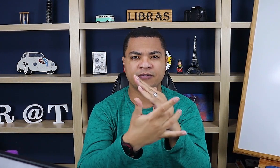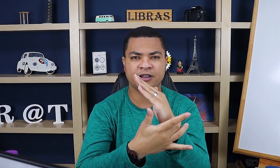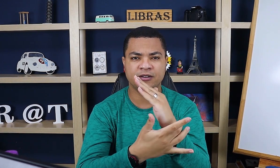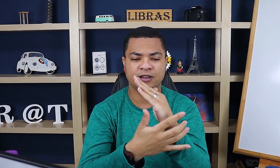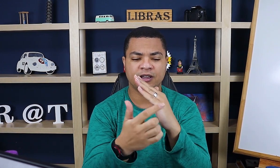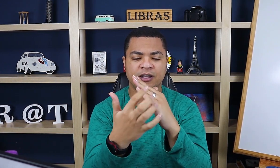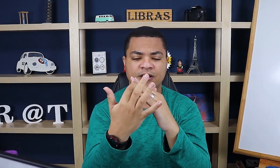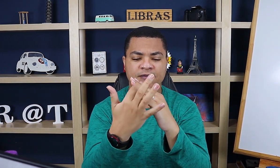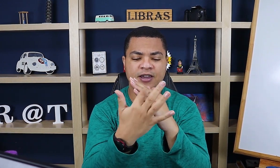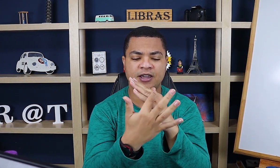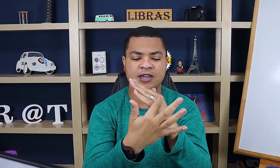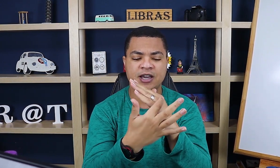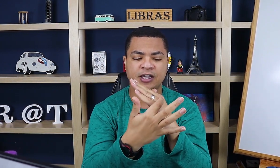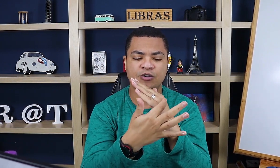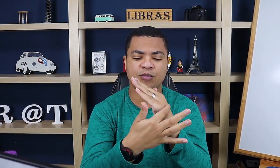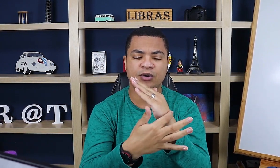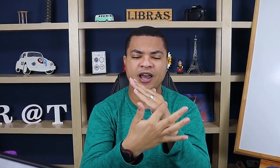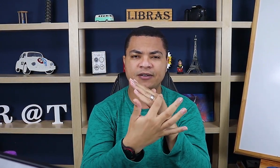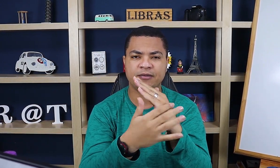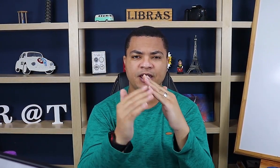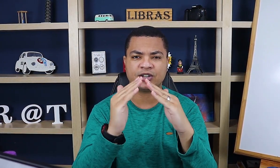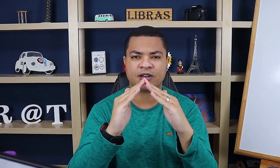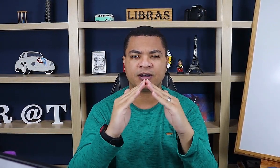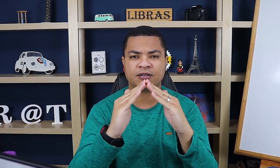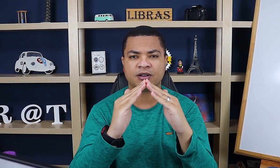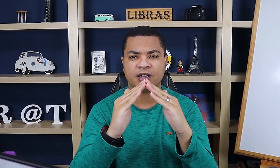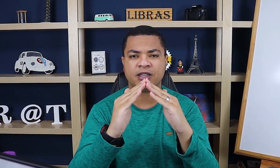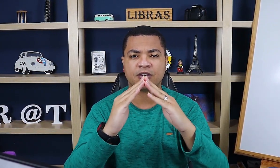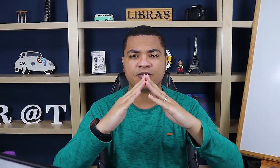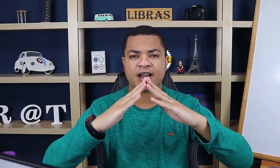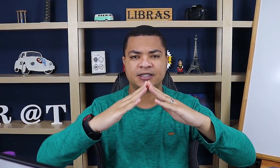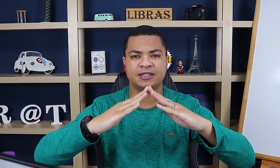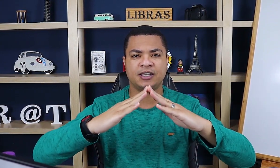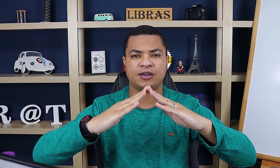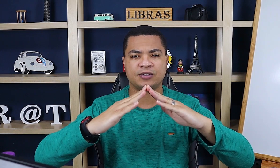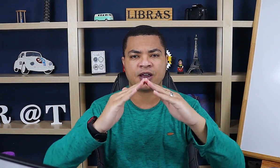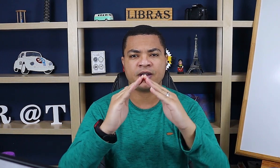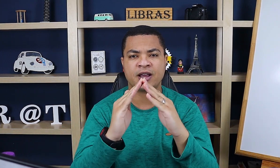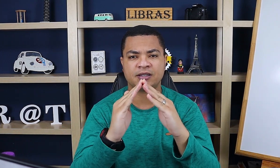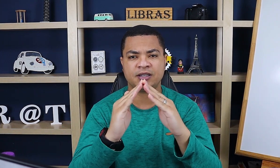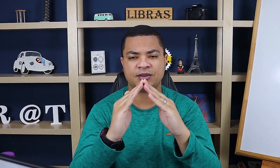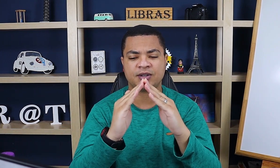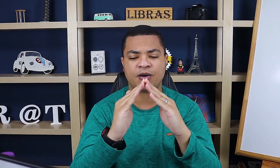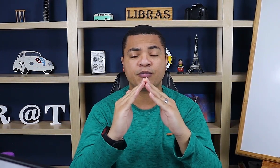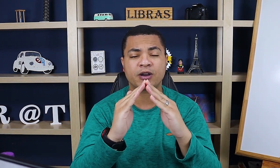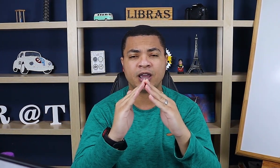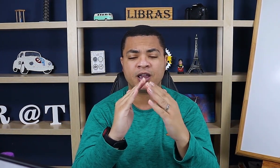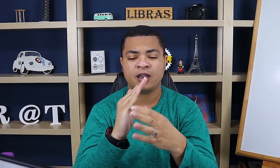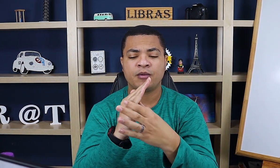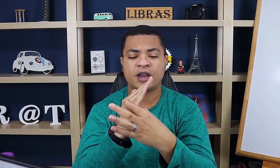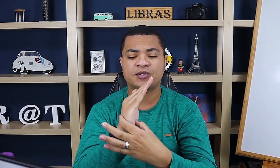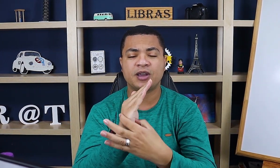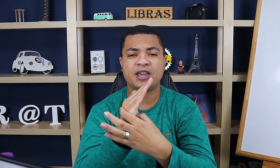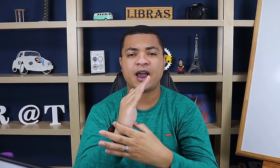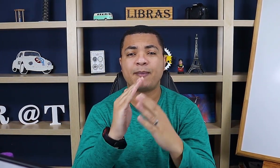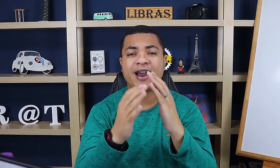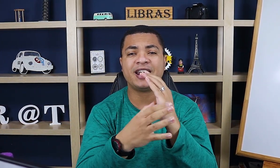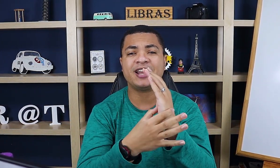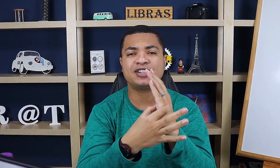Tá vendo? Então, vem aqui, aqui dobrou levemente, tá vendo? Então, não é assim o sinal, é assim o sinal. Por quê? Porque isso aqui é a parede